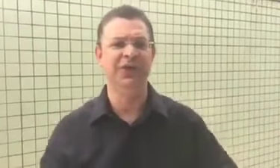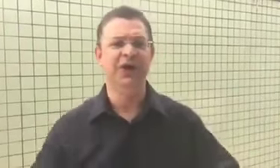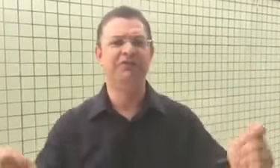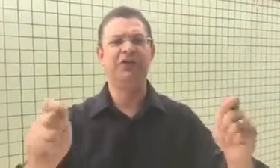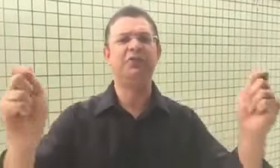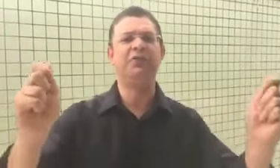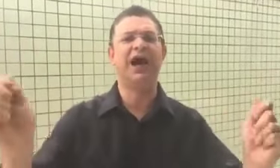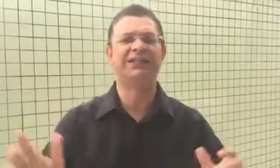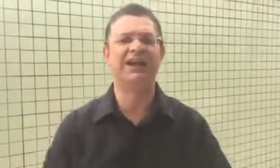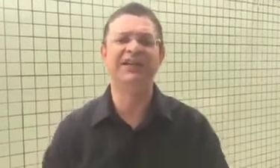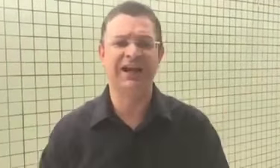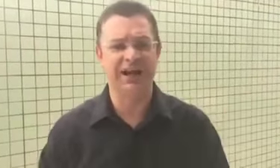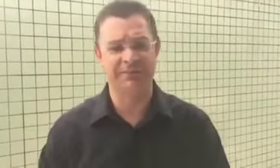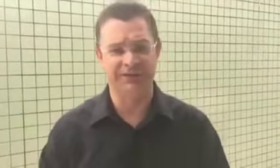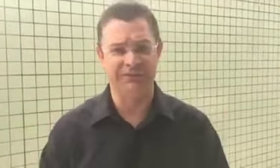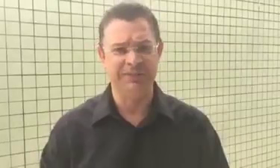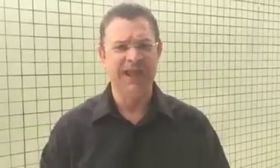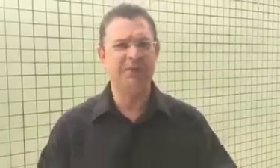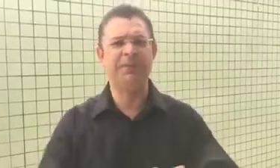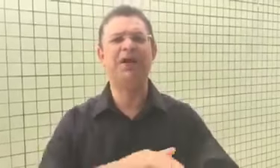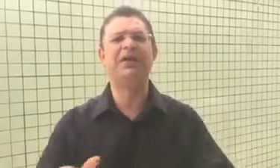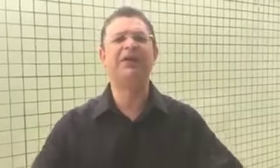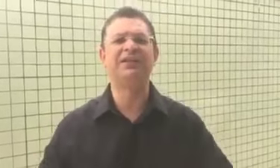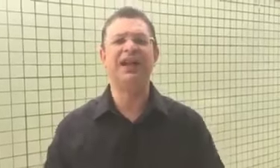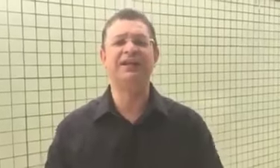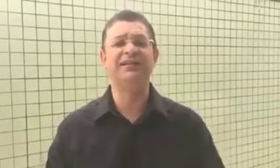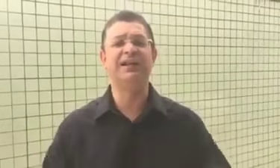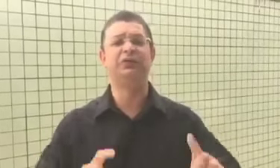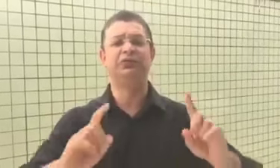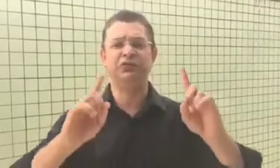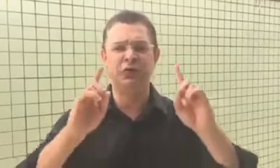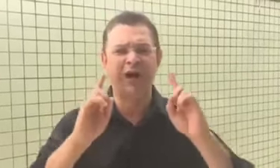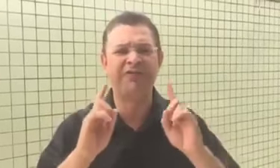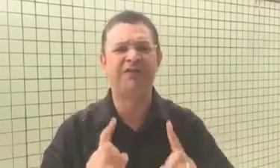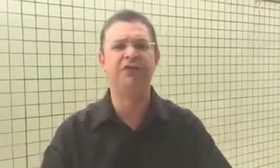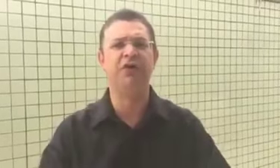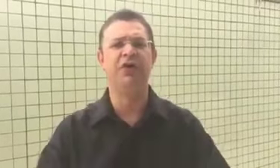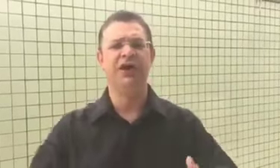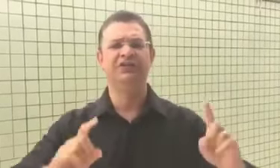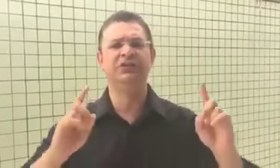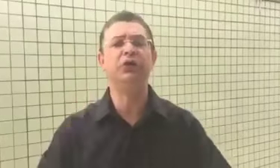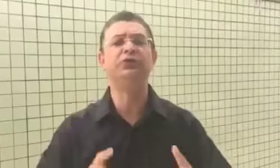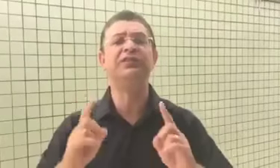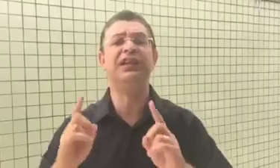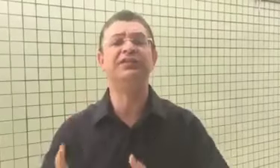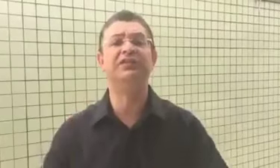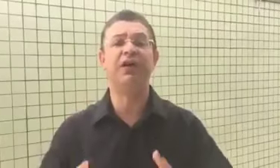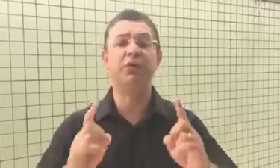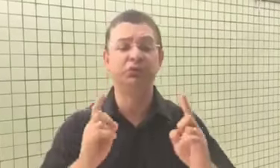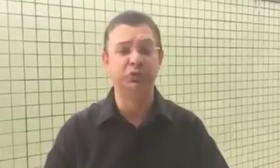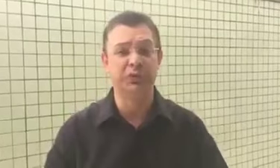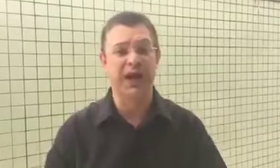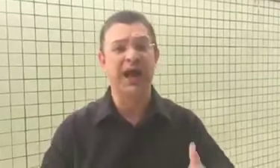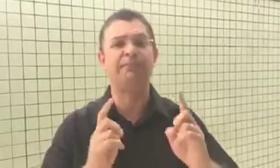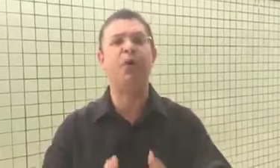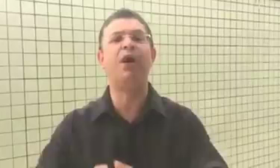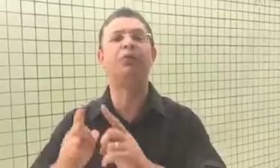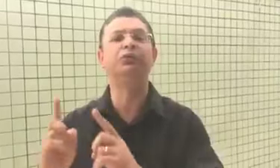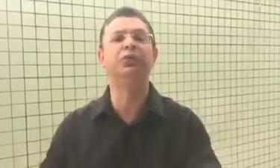foram com cartaz reclamando. Eu primeiro quero esclarecer que eu sou a favor de todo incentivo à cultura, à boa cultura